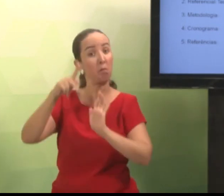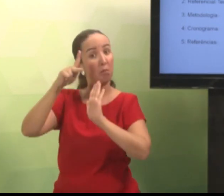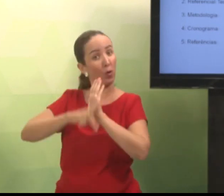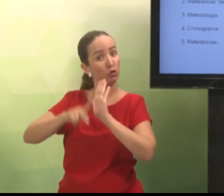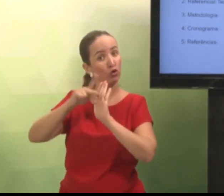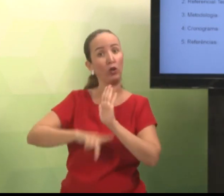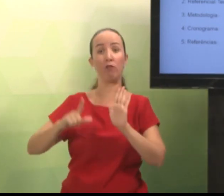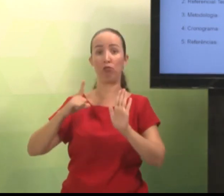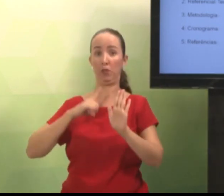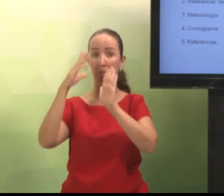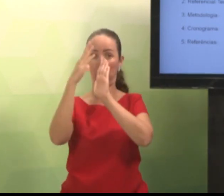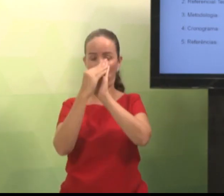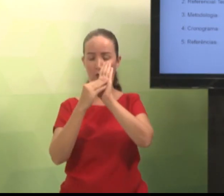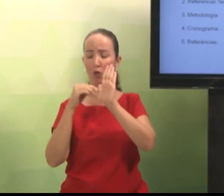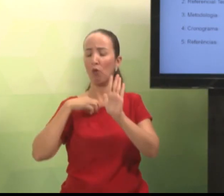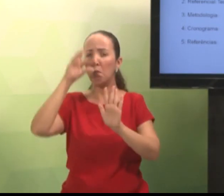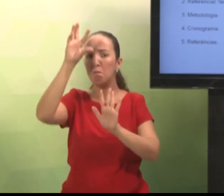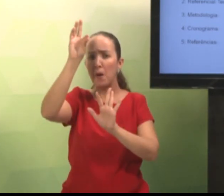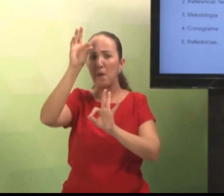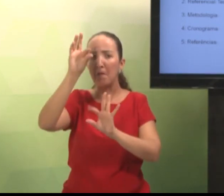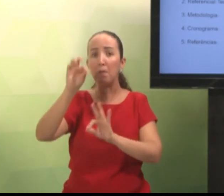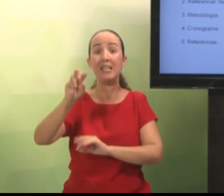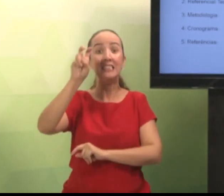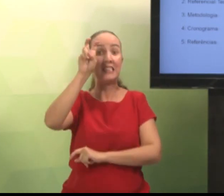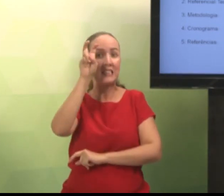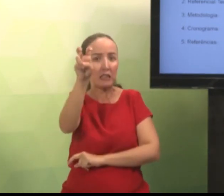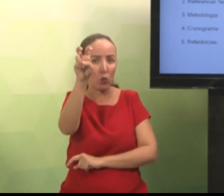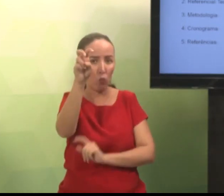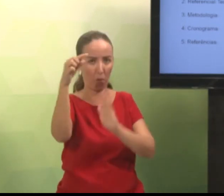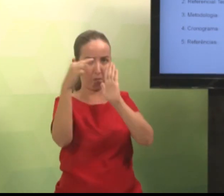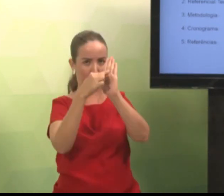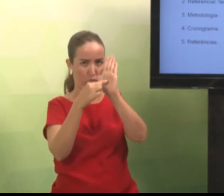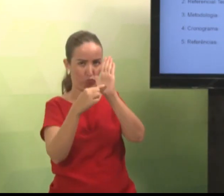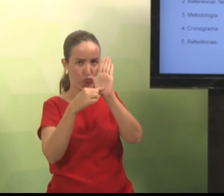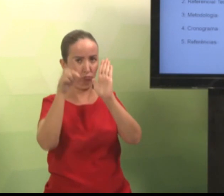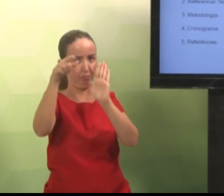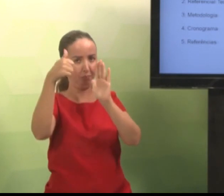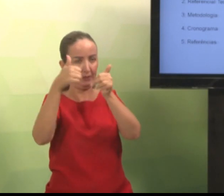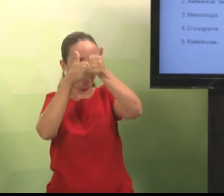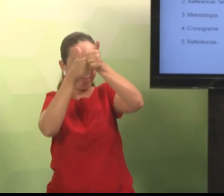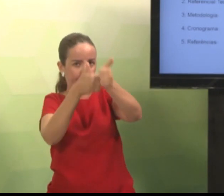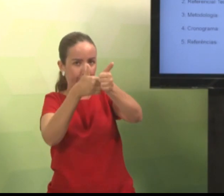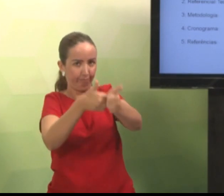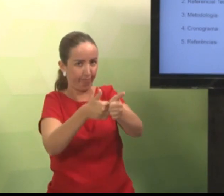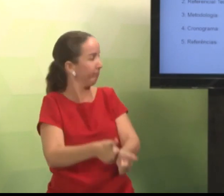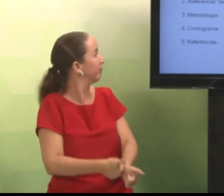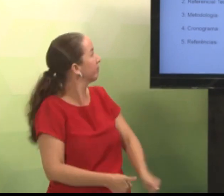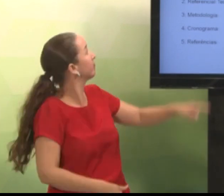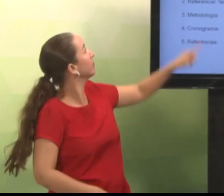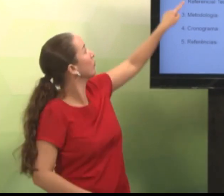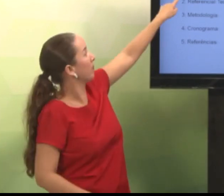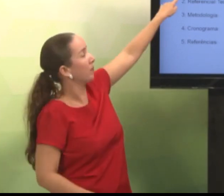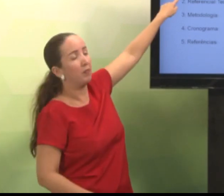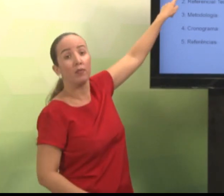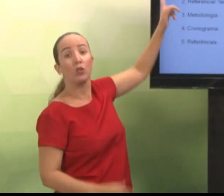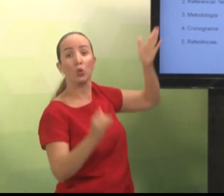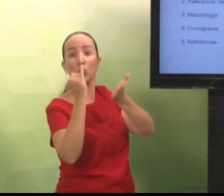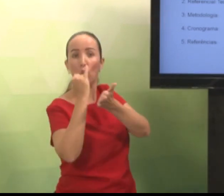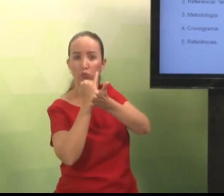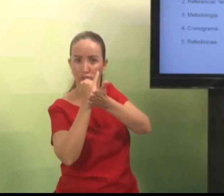E, para o projeto, nós temos a estrutura própria. Temos cinco elementos, aos quais vocês irão seguir. A